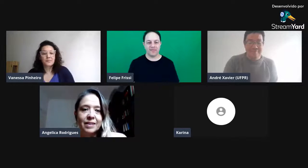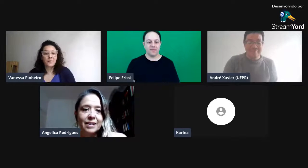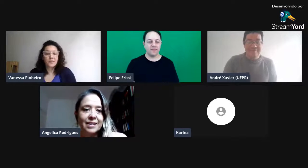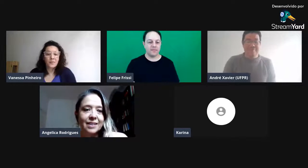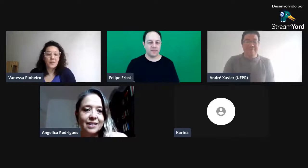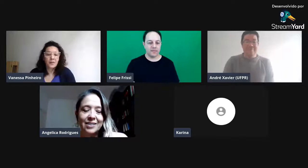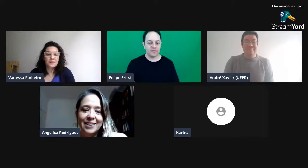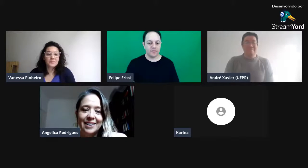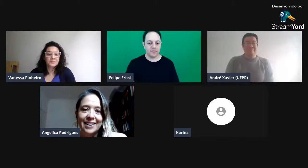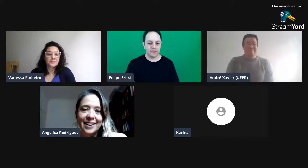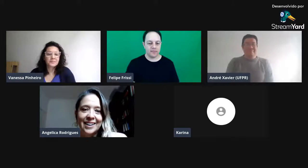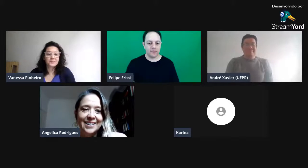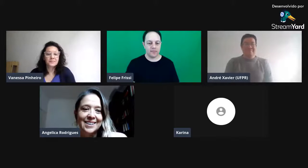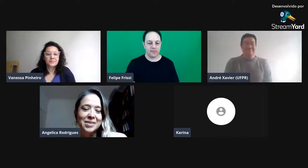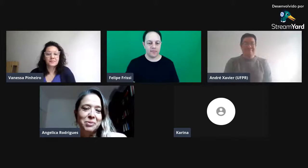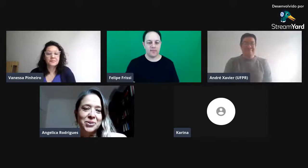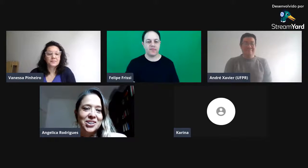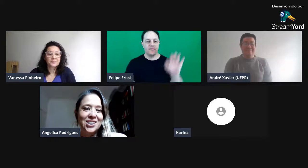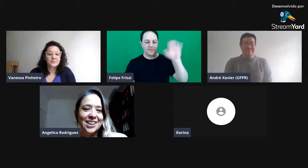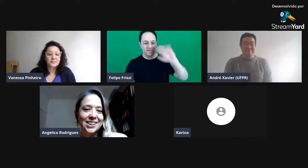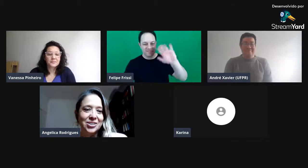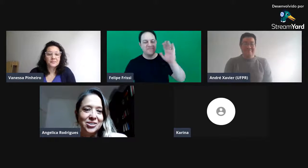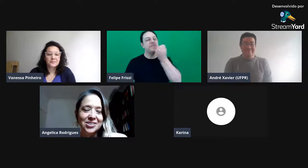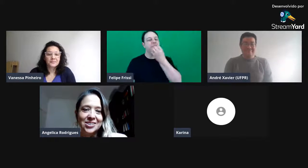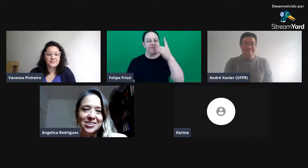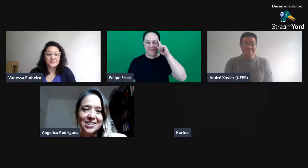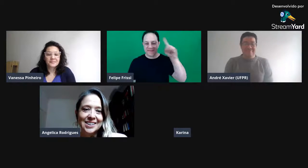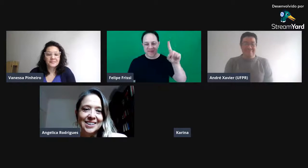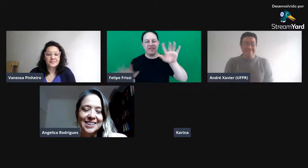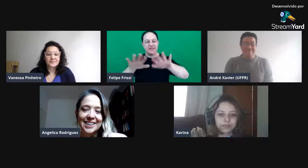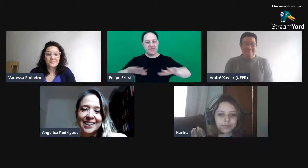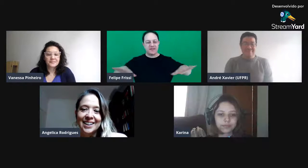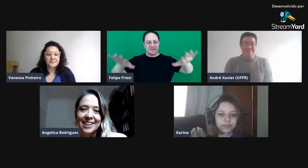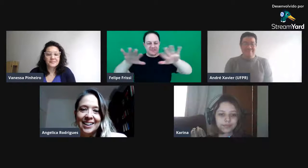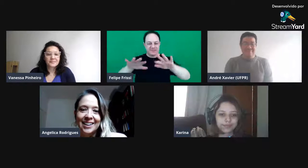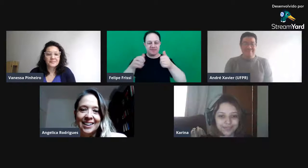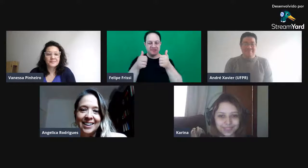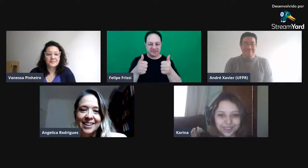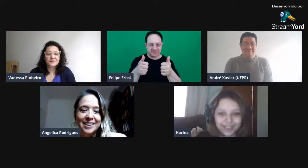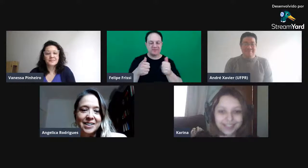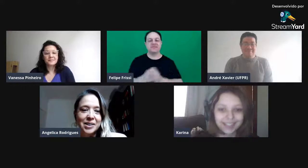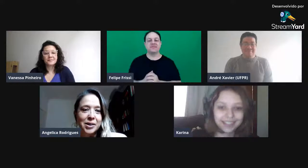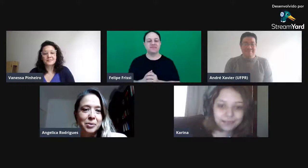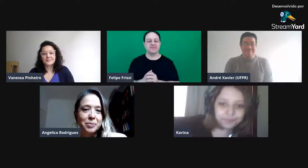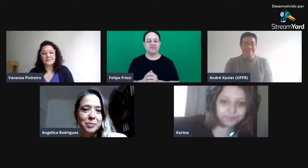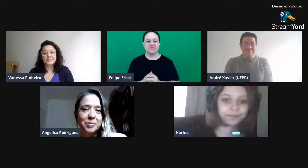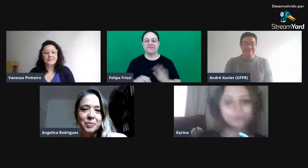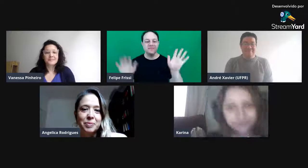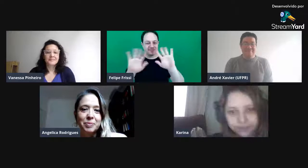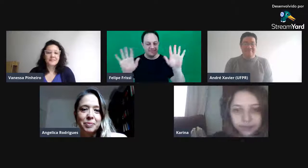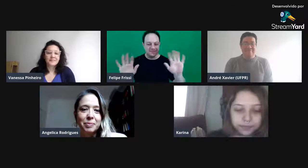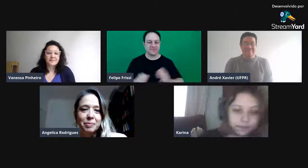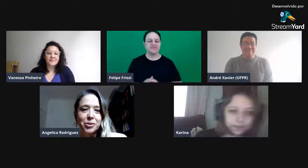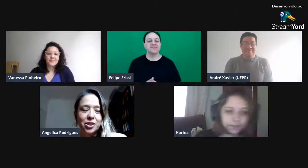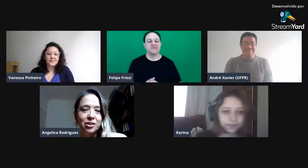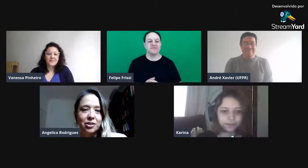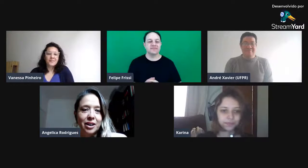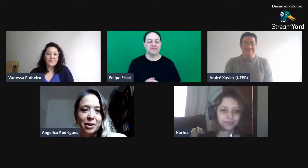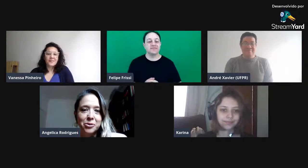Olá, bom dia a todos. Olá. Podia colocar o